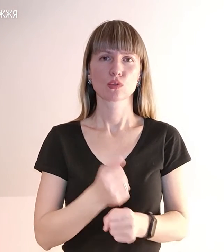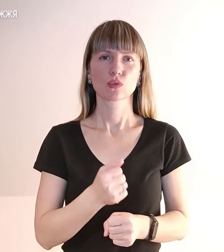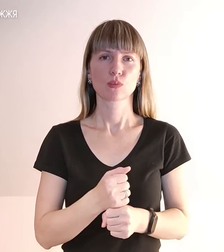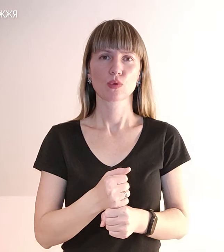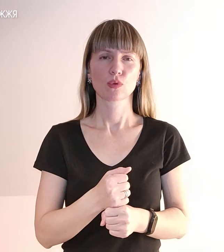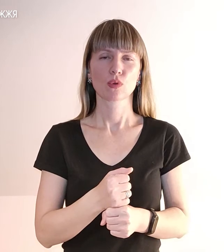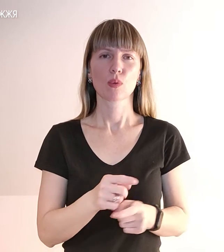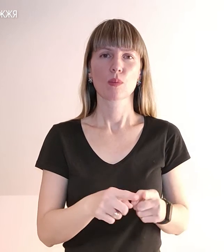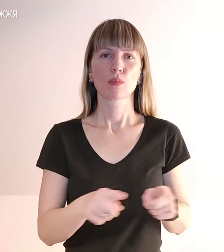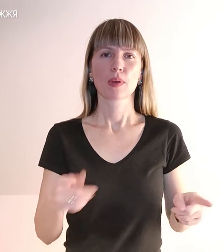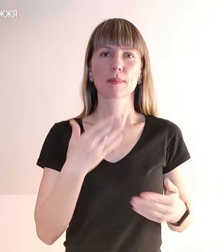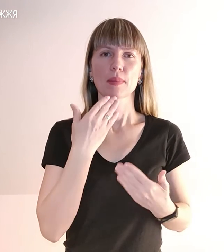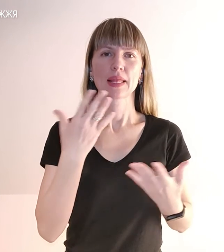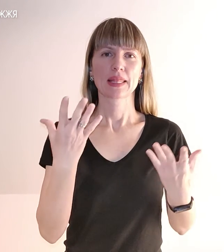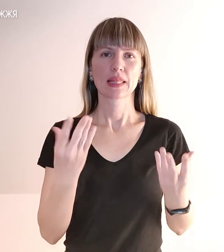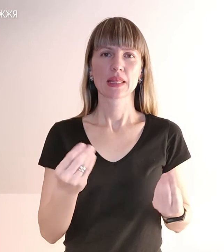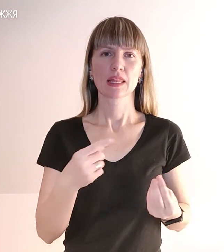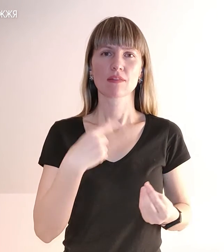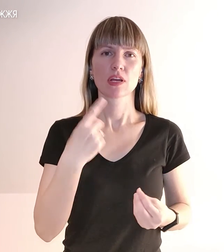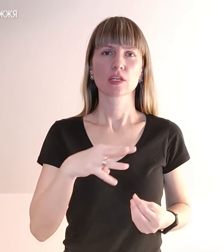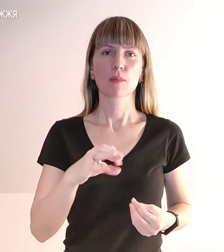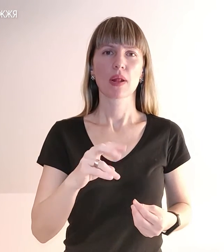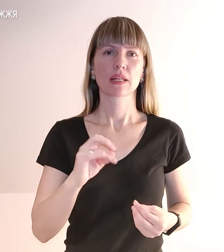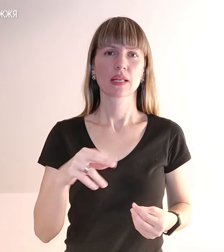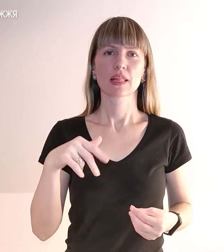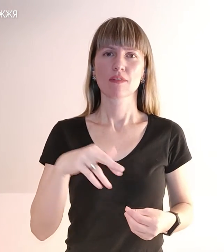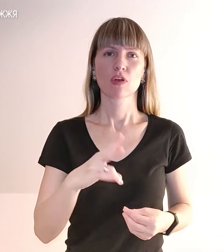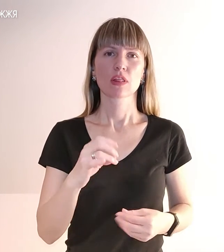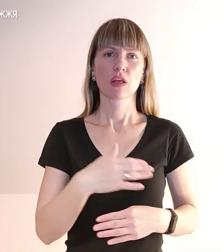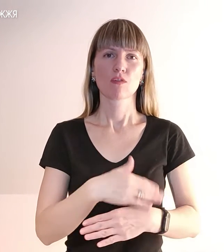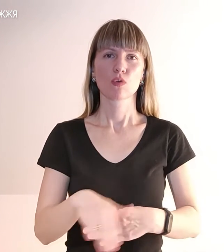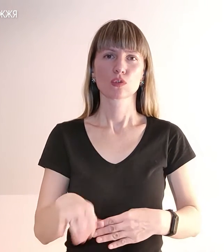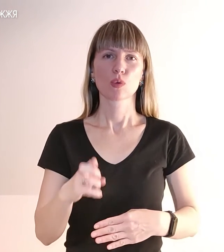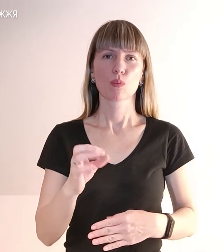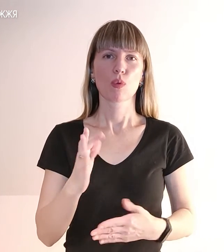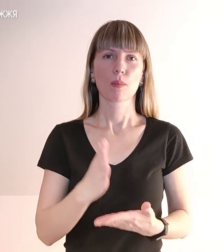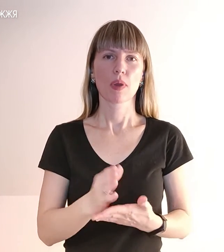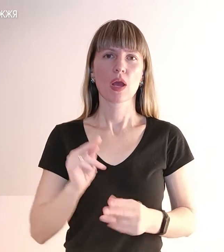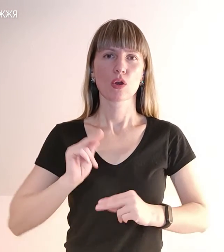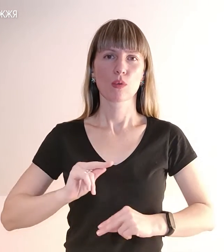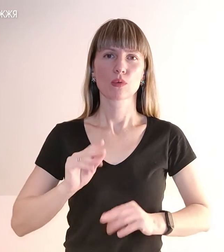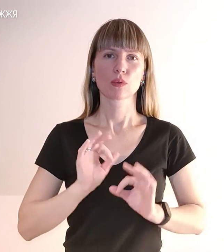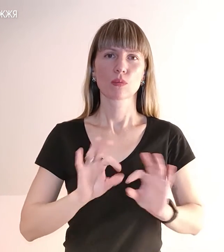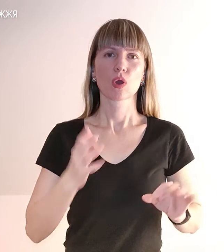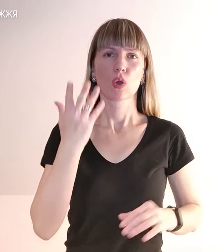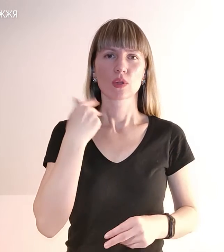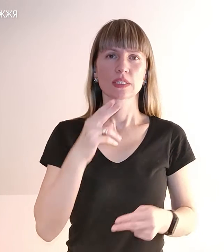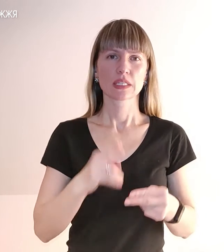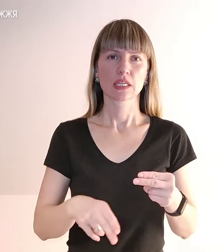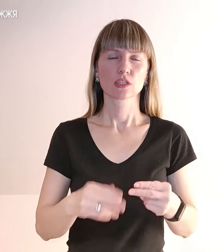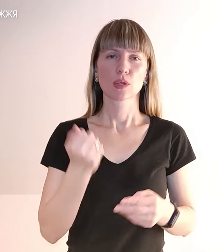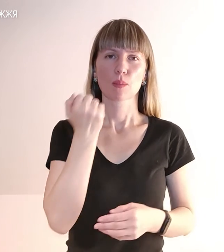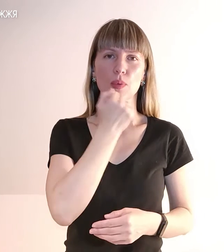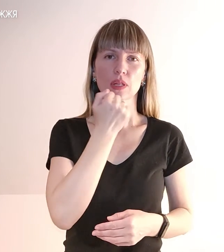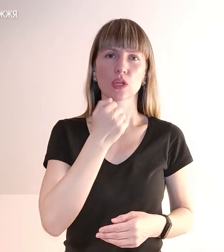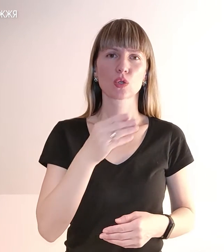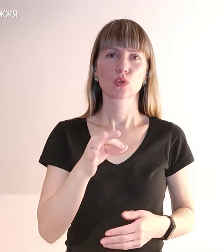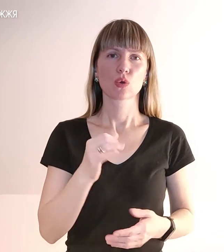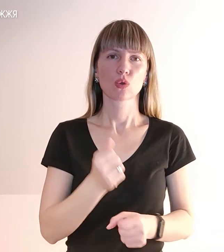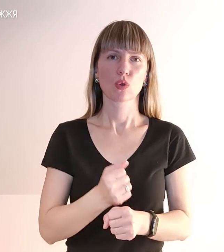Протягом останніх днів, каже Ілона Мельник, не виходила навіть на вулицю, має роботу. Пояснює, коли закінчується тканина, то робить викрійки